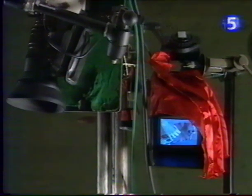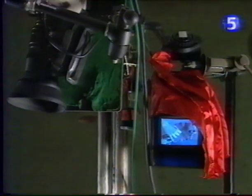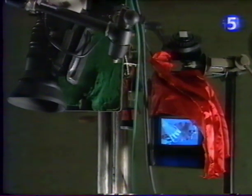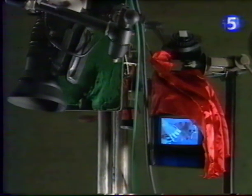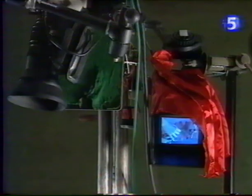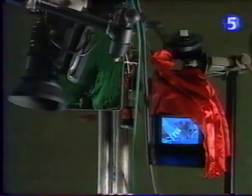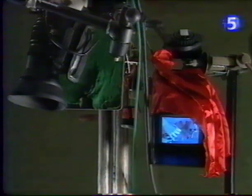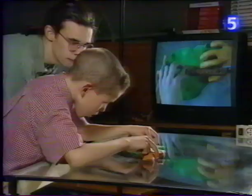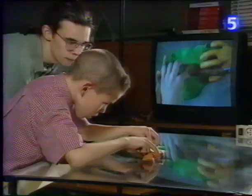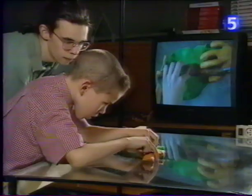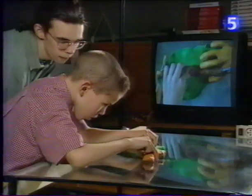Ok, alors...